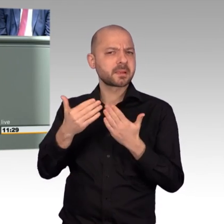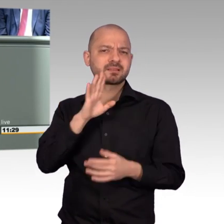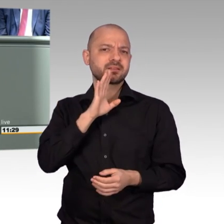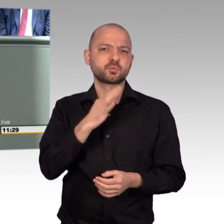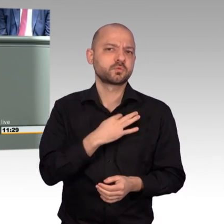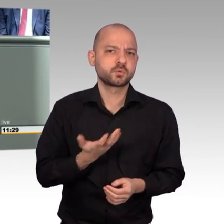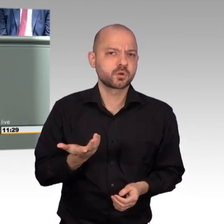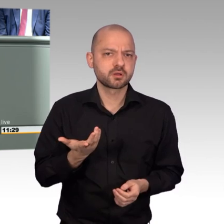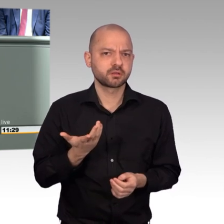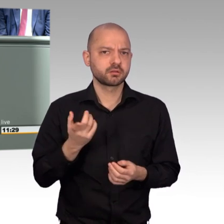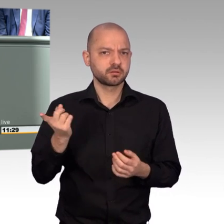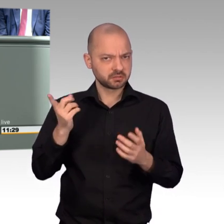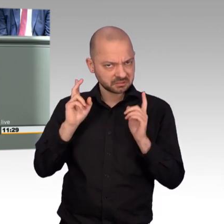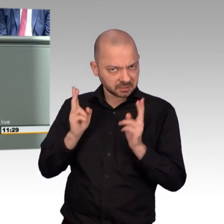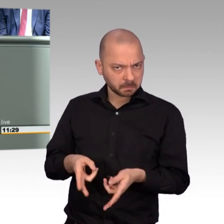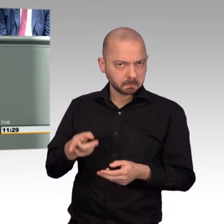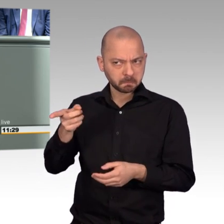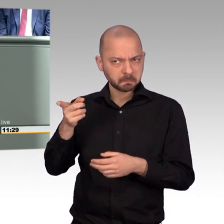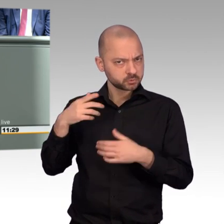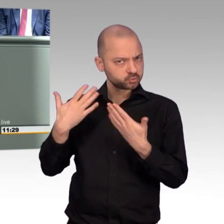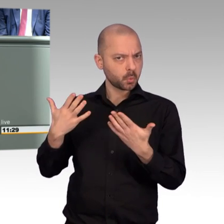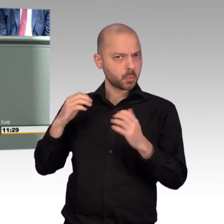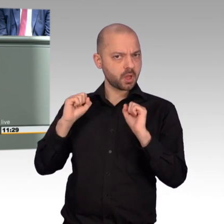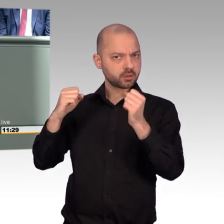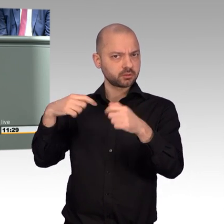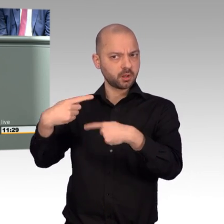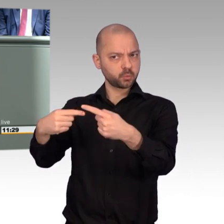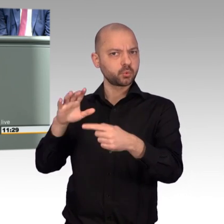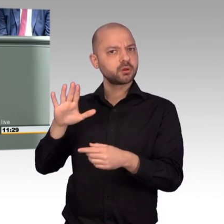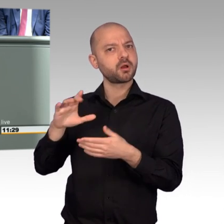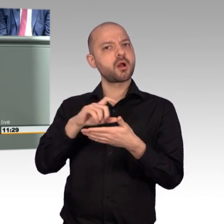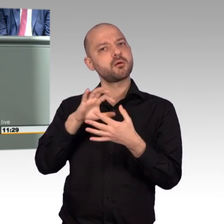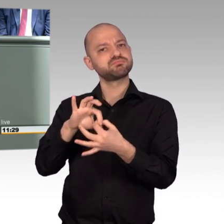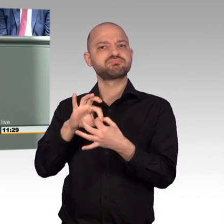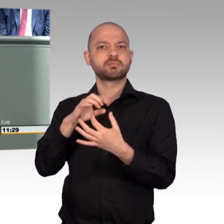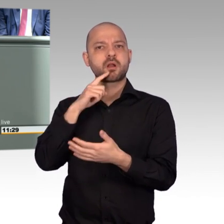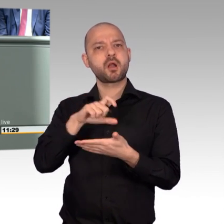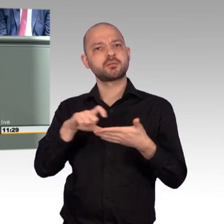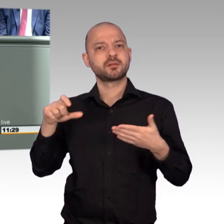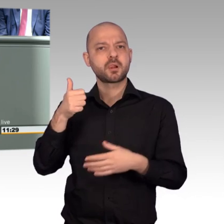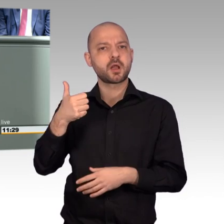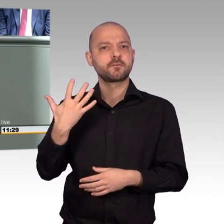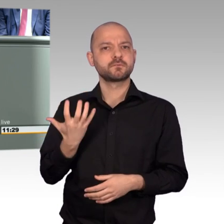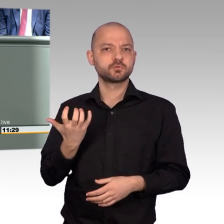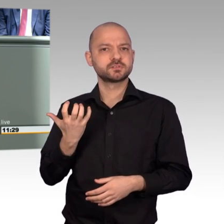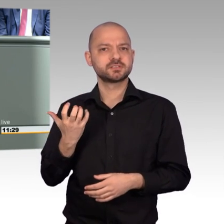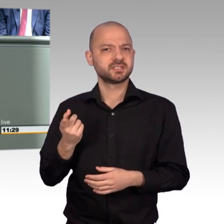die Handlung dieser Regierung als eine plausible Handlung zu rechtfertigen, sich auf Artikel 51 beruft. Und Frankreich hat sehr